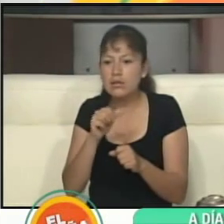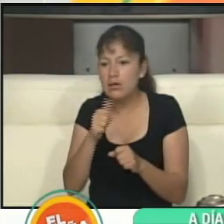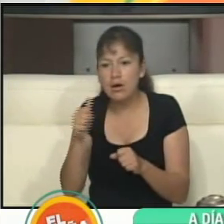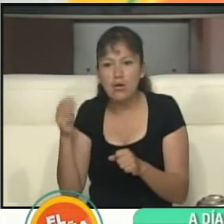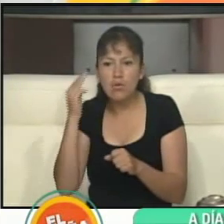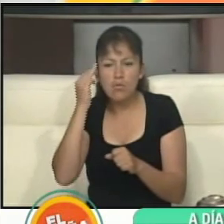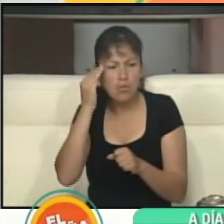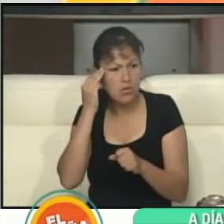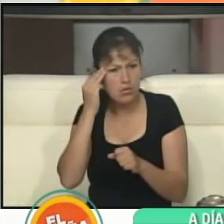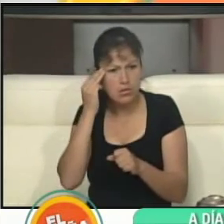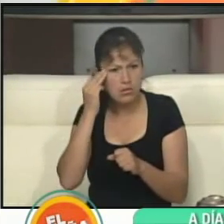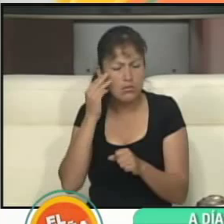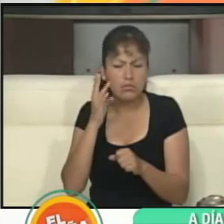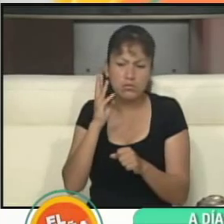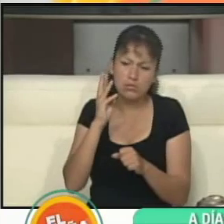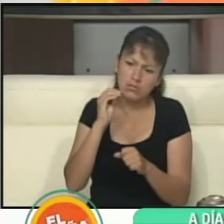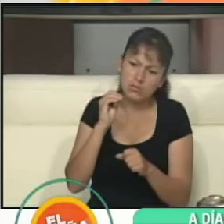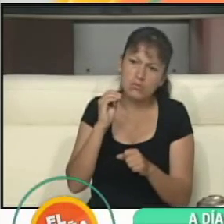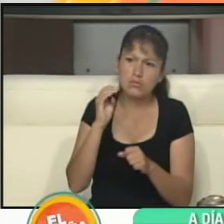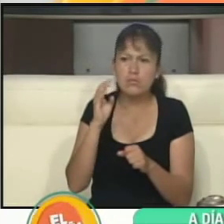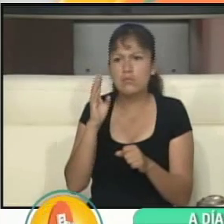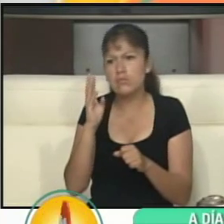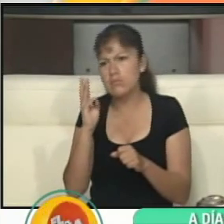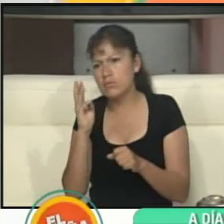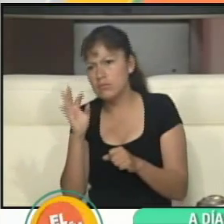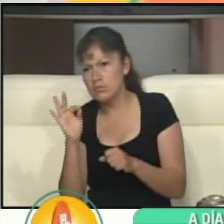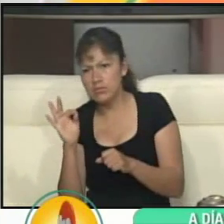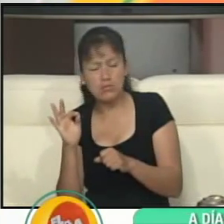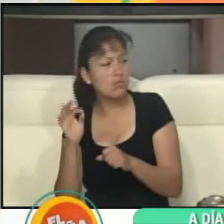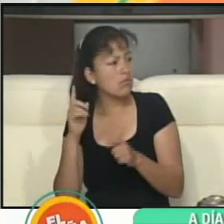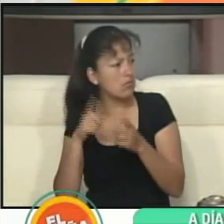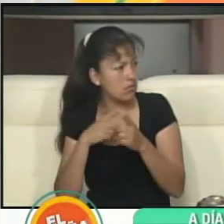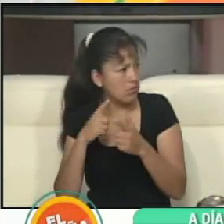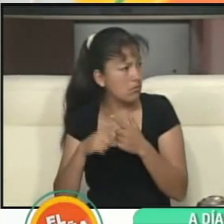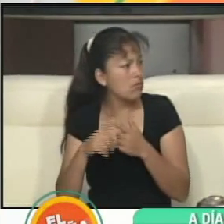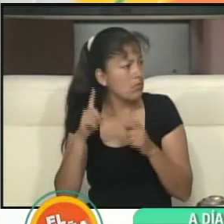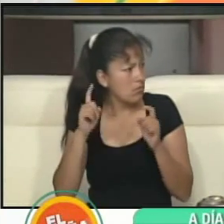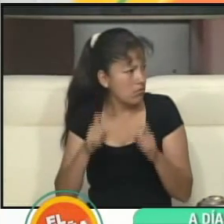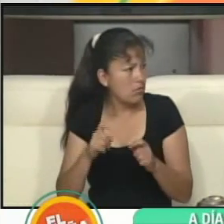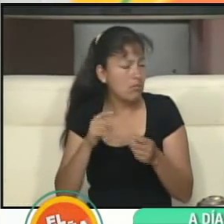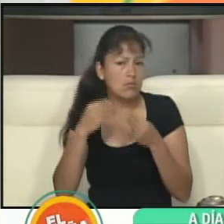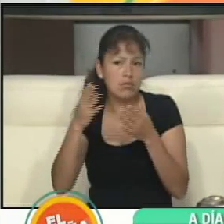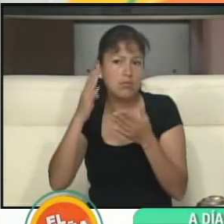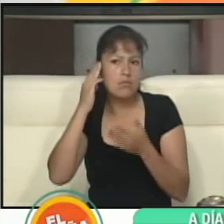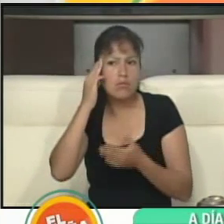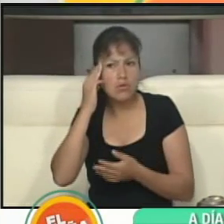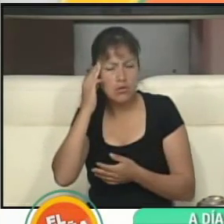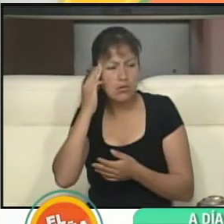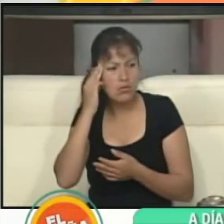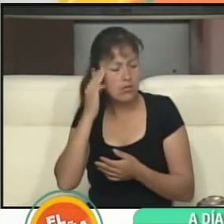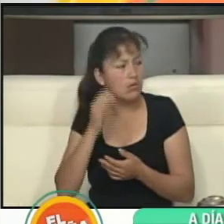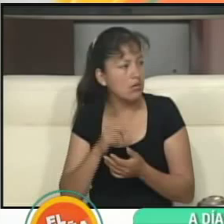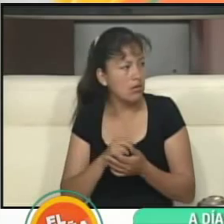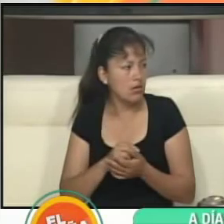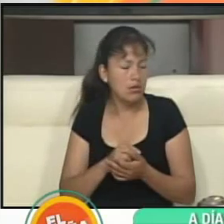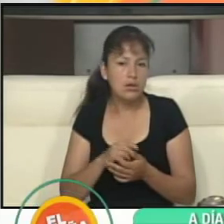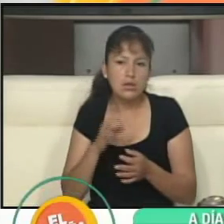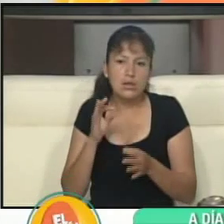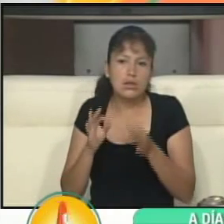Los que están entre 60 y 69, si no van a votar, tienen que presentar una excusa correspondiente. Bueno, en el caso de